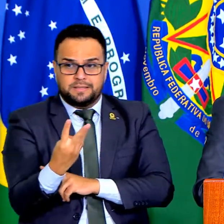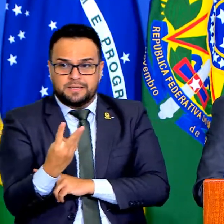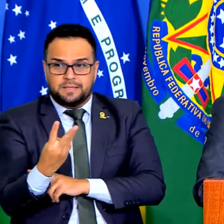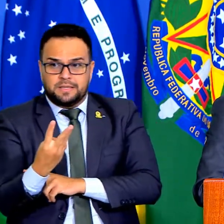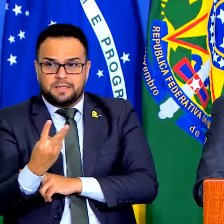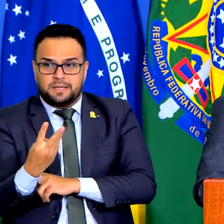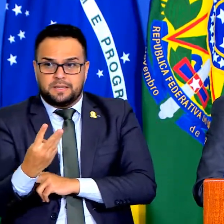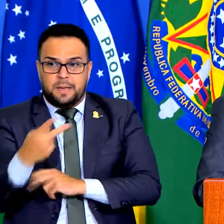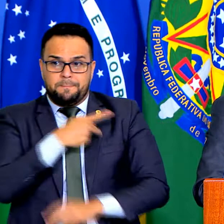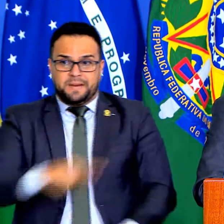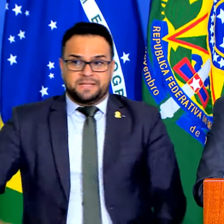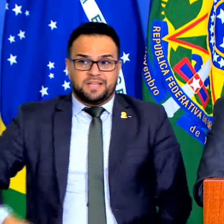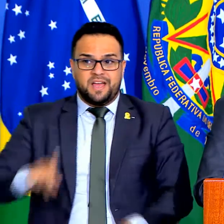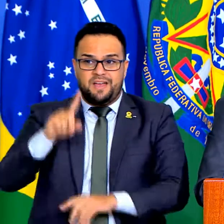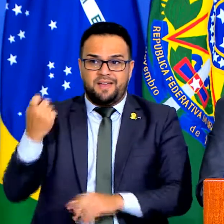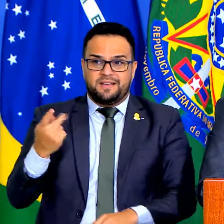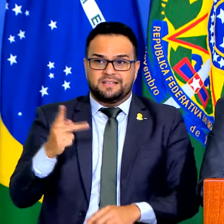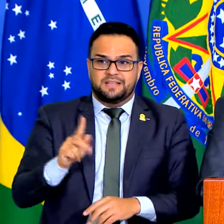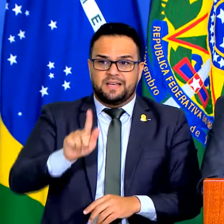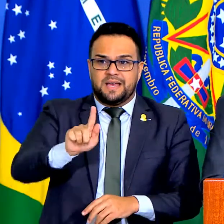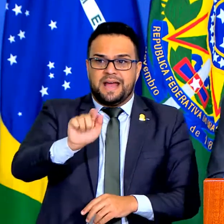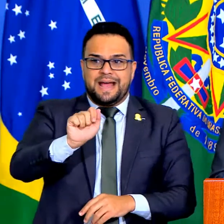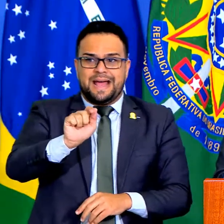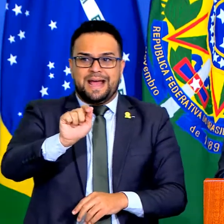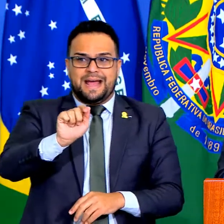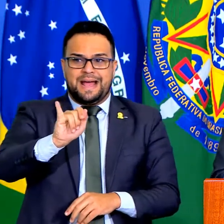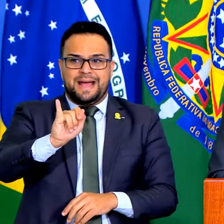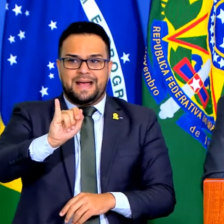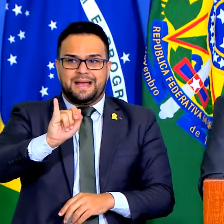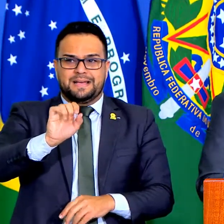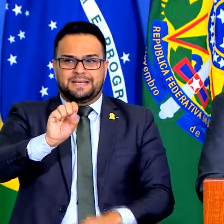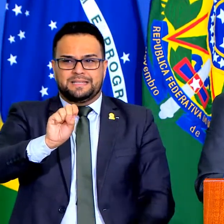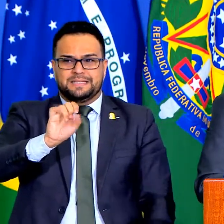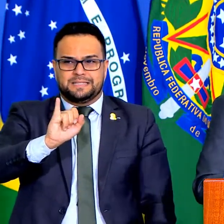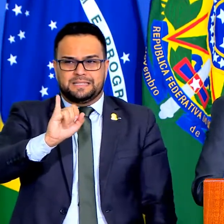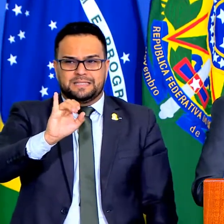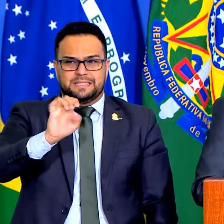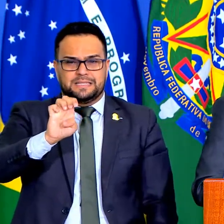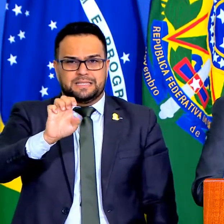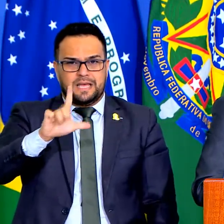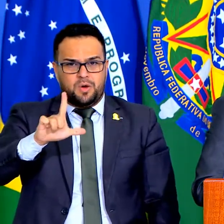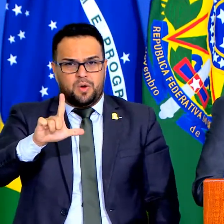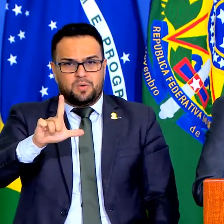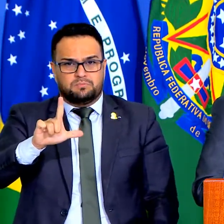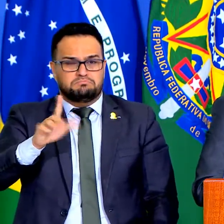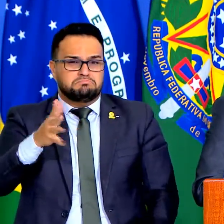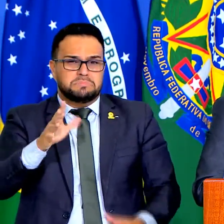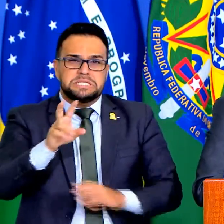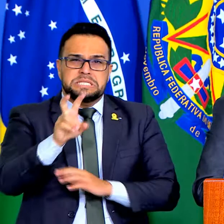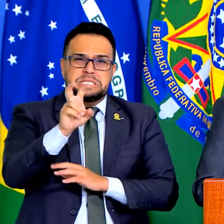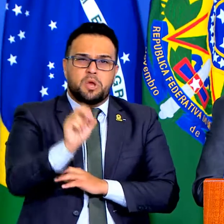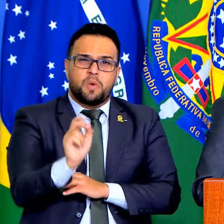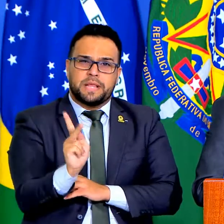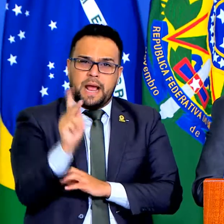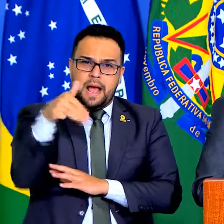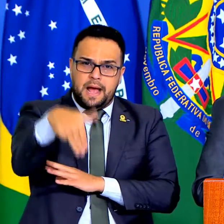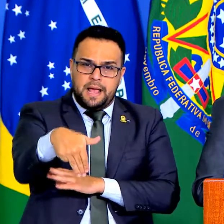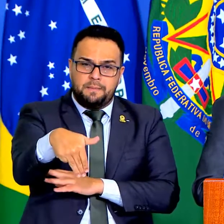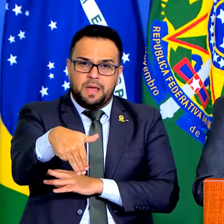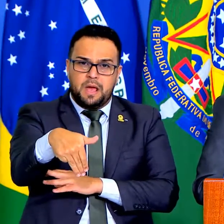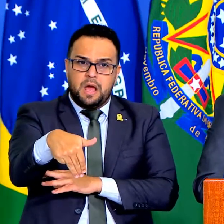até o ano retrasado, aproximadamente 50 quilômetros que levavam